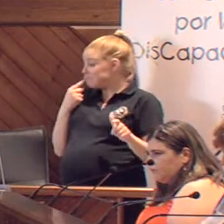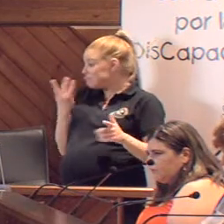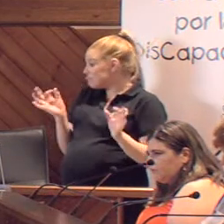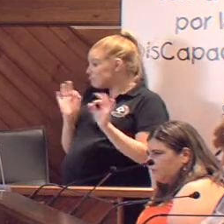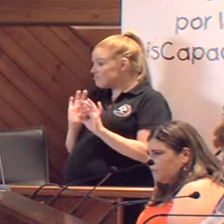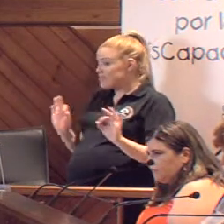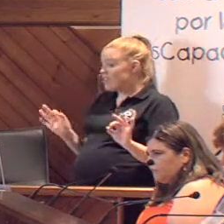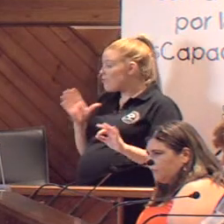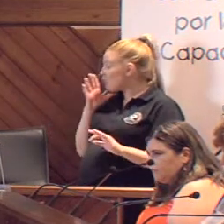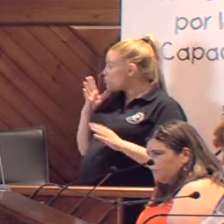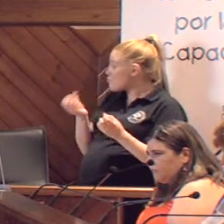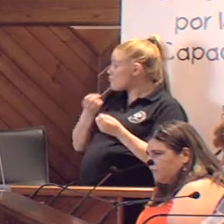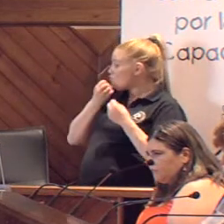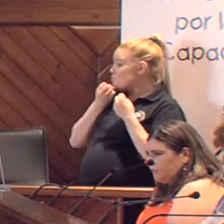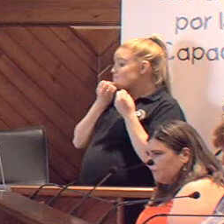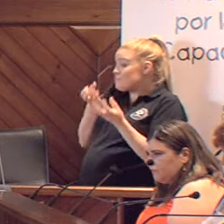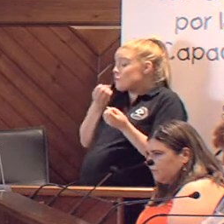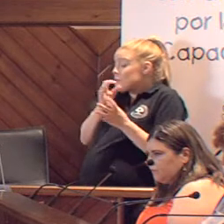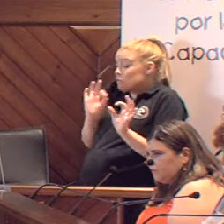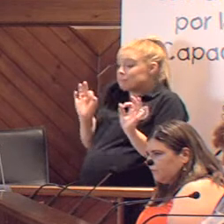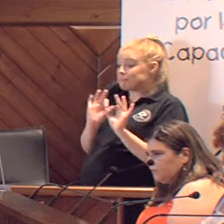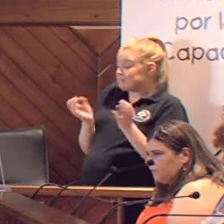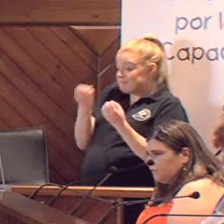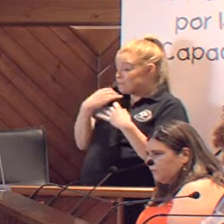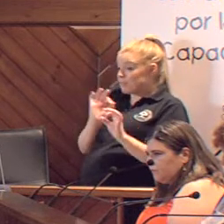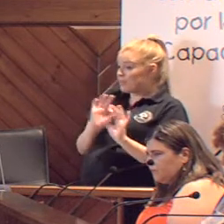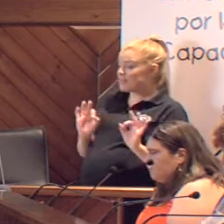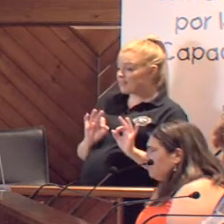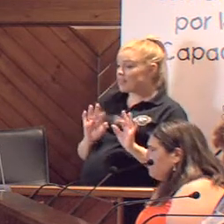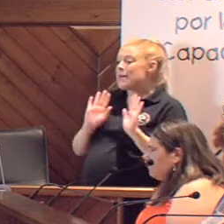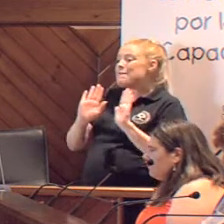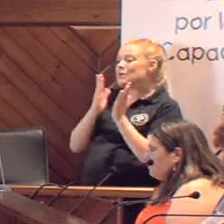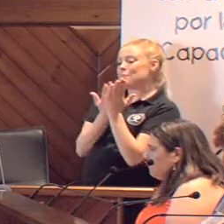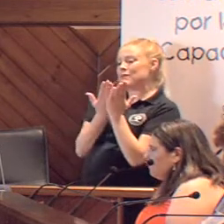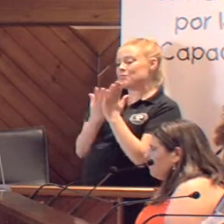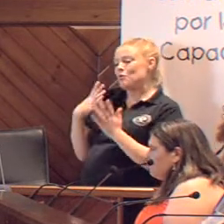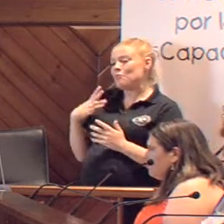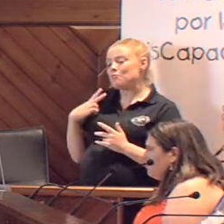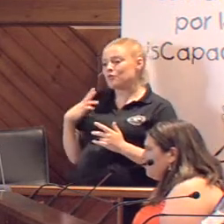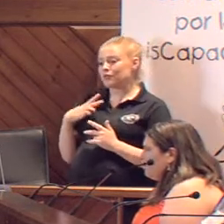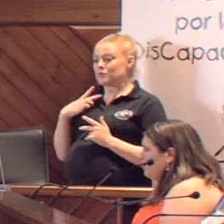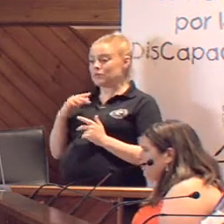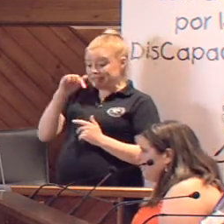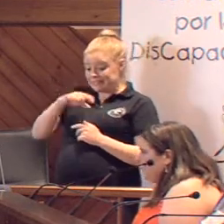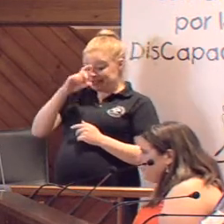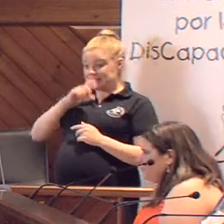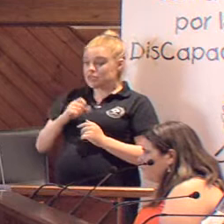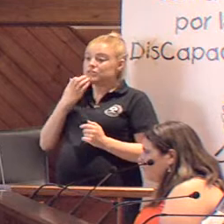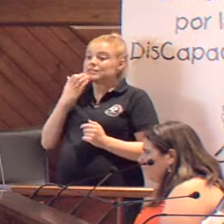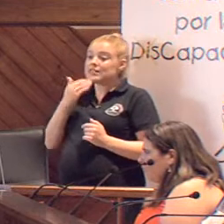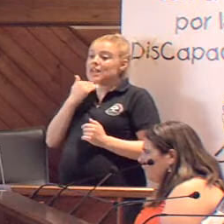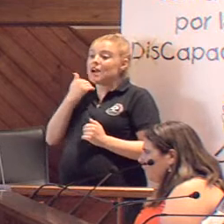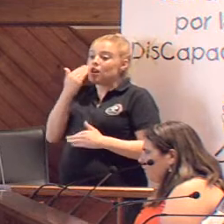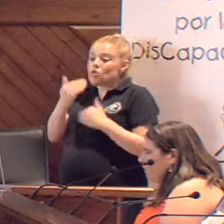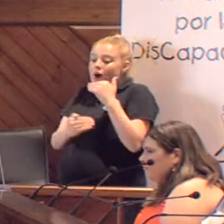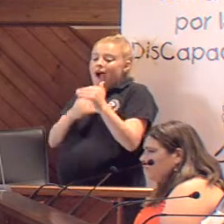porque no tenemos información sobre eso. Pero pedimos que por favor se nos informe de si este año se ha avanzado en